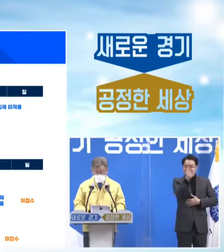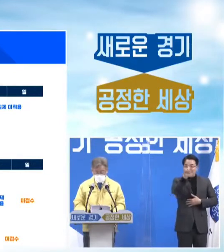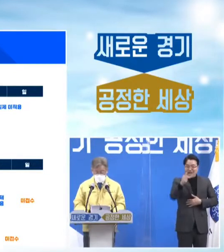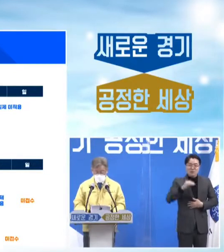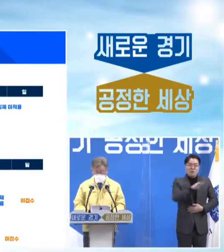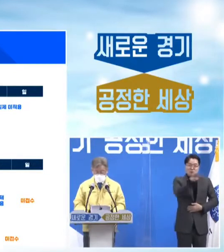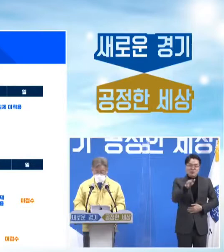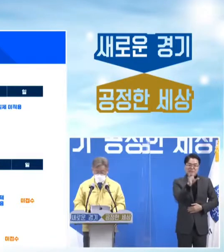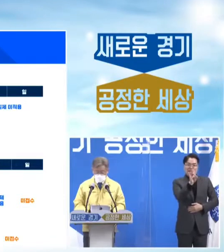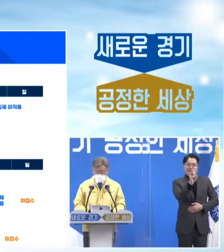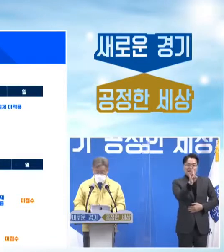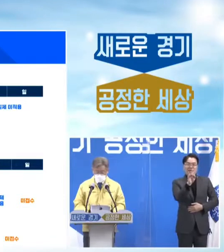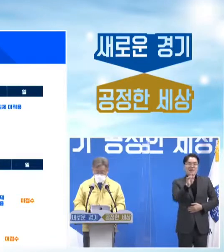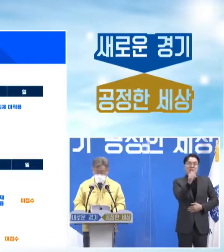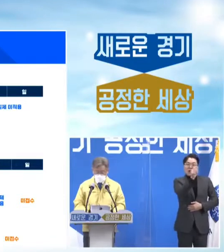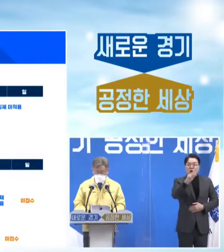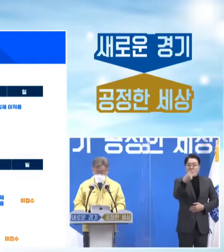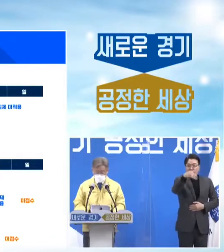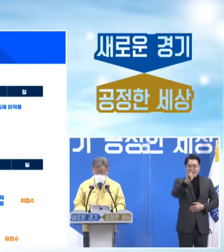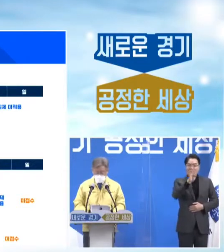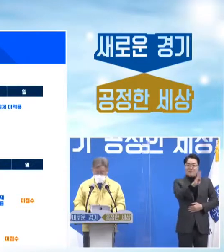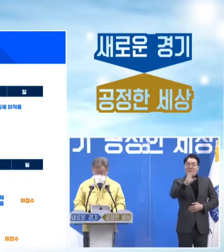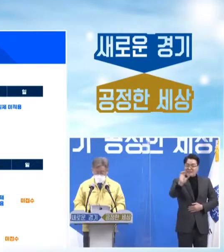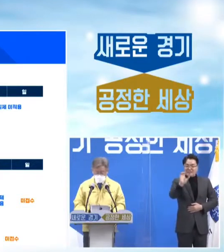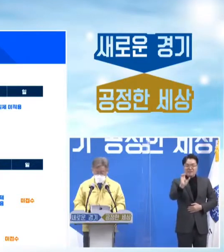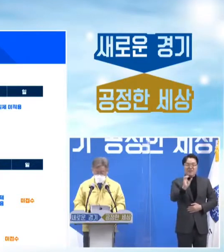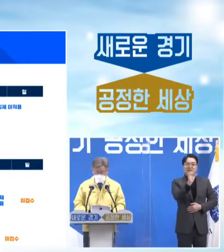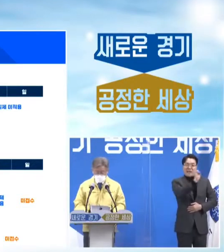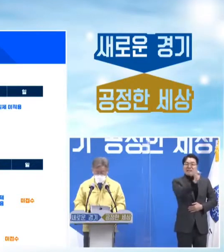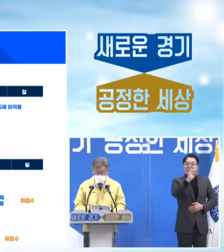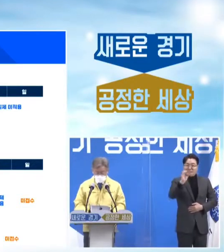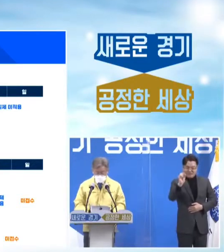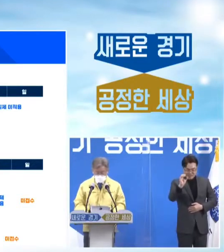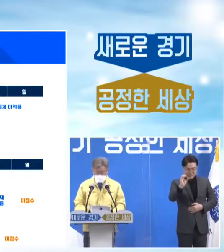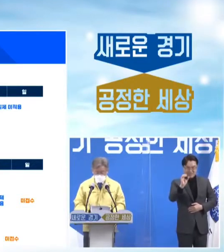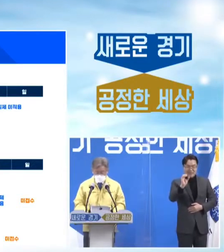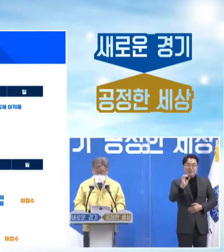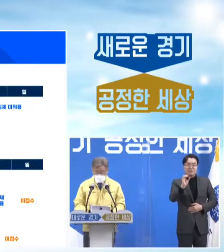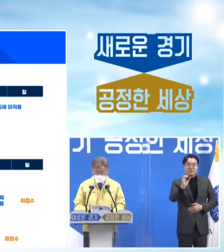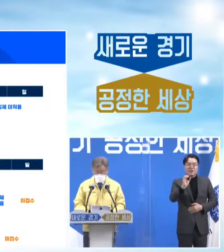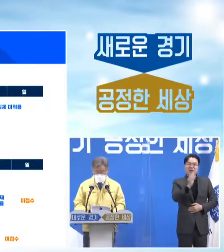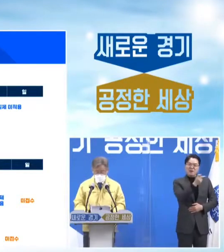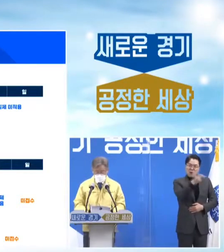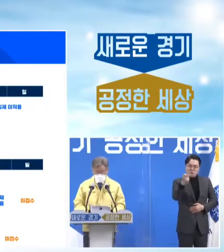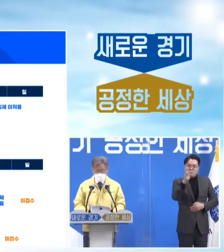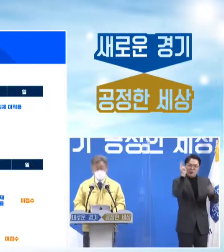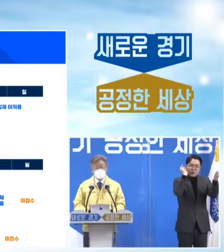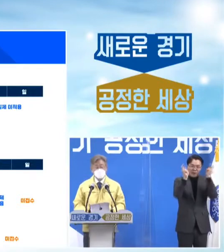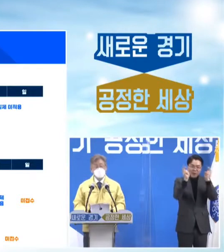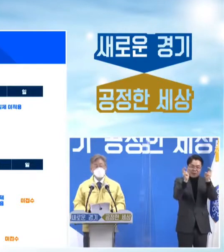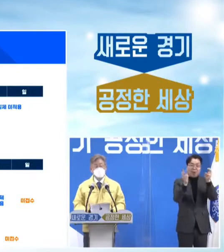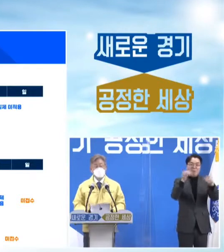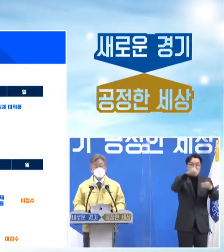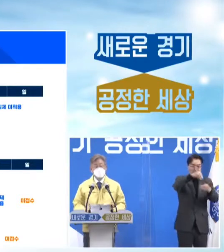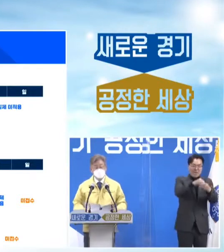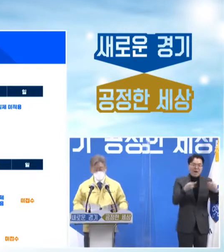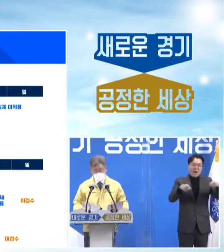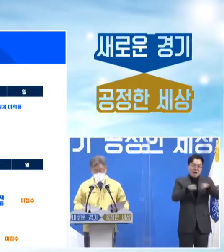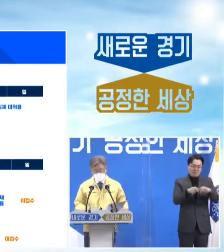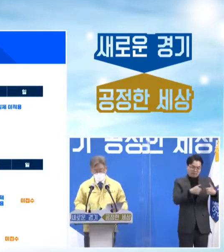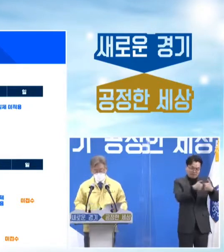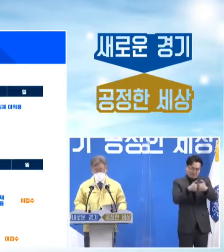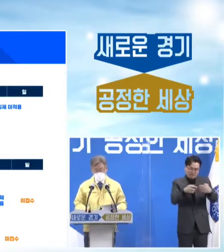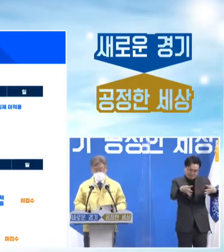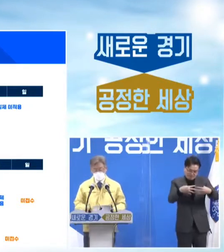우리, 하나, 현대, BC, SC제일 등 12개 카드사와 협의가 완료돼서